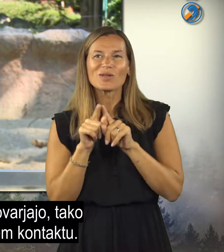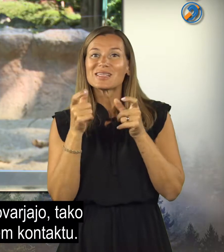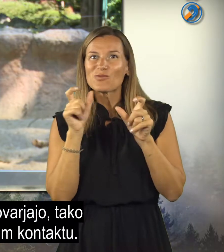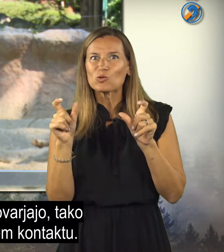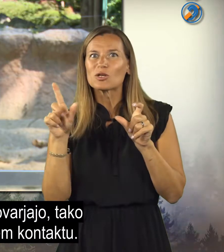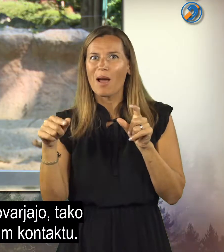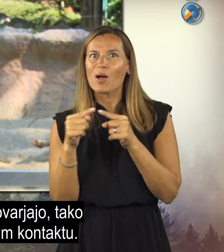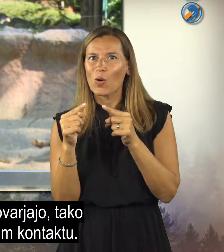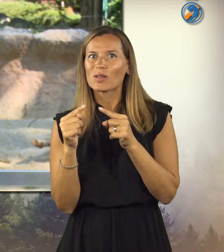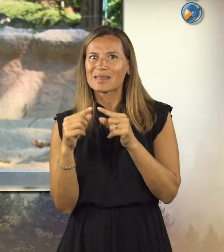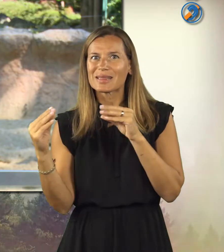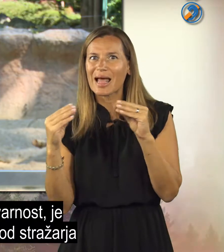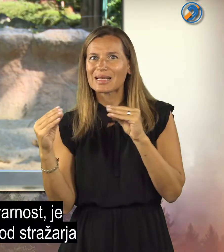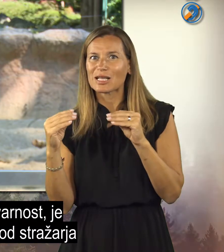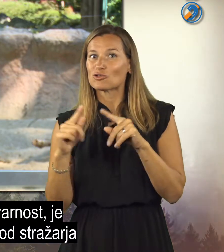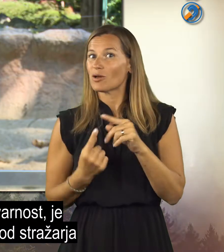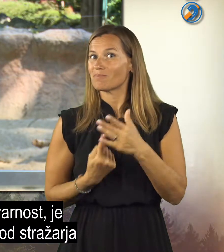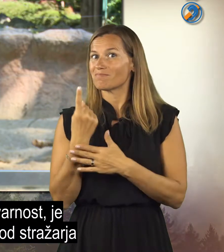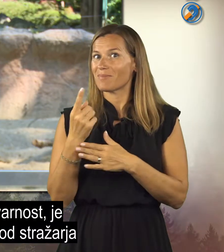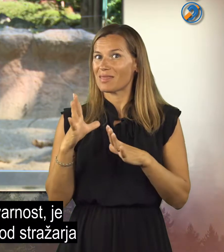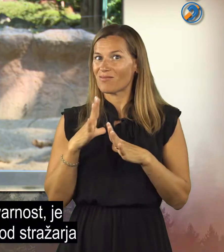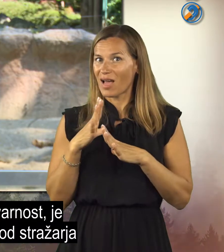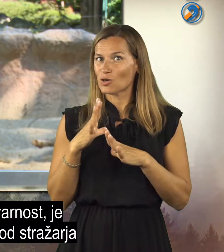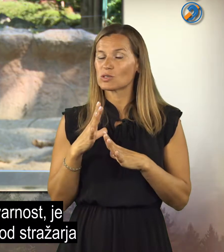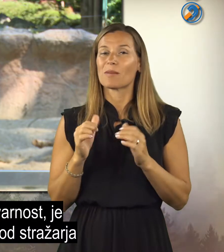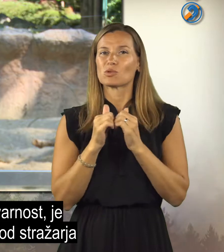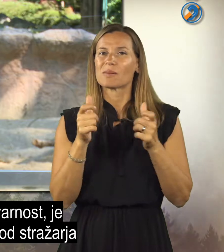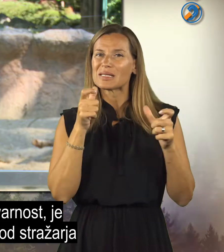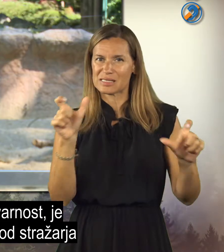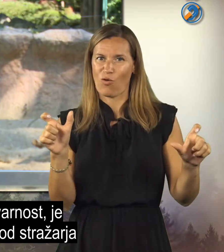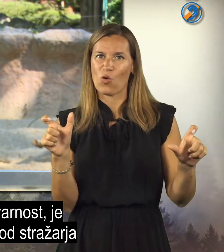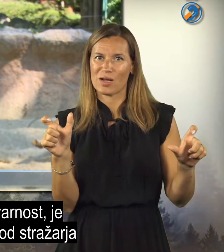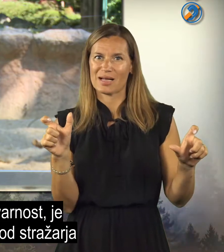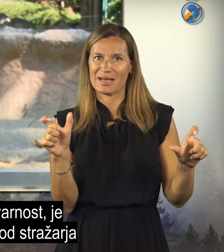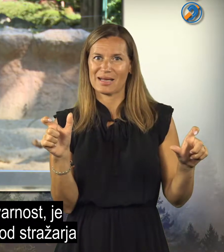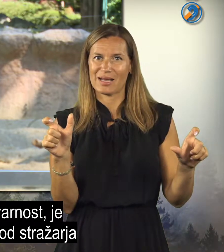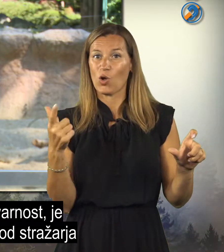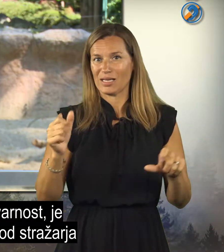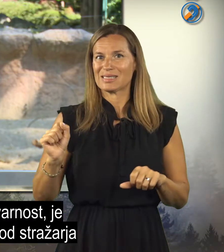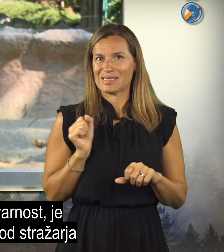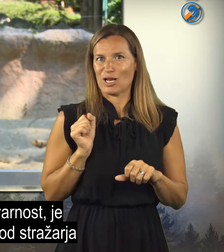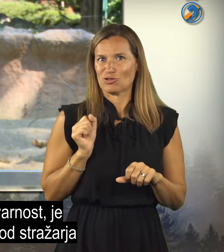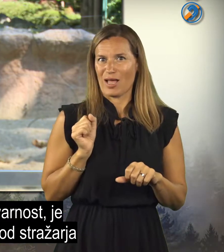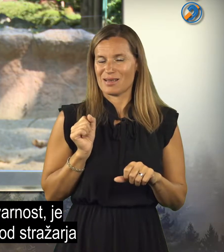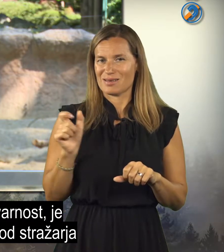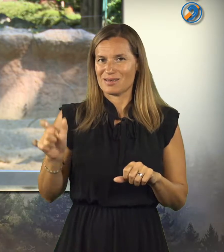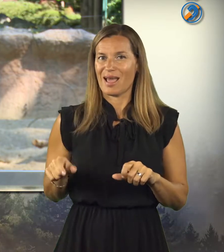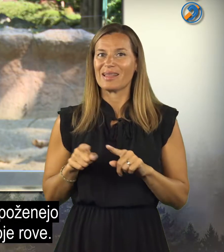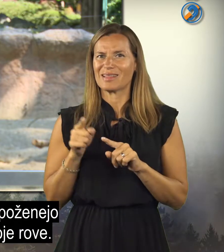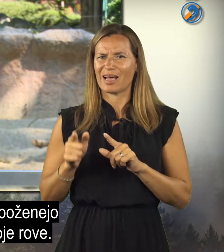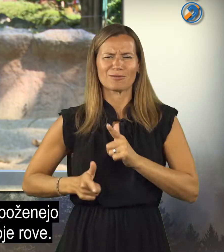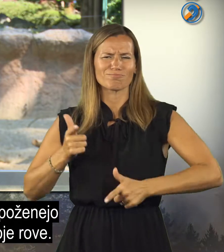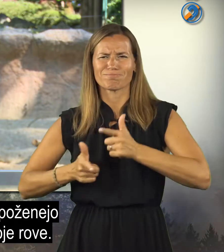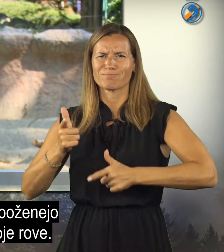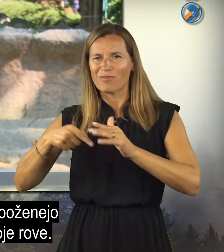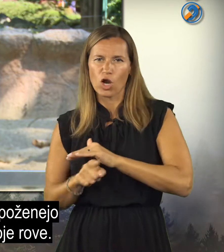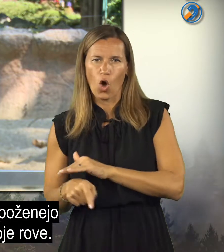tako da so v zvočnem kontaktu. In če pride nevarnost, je poseben zvok od stražarja in